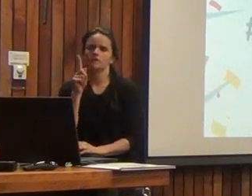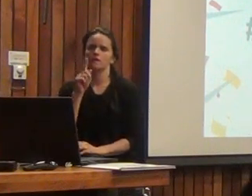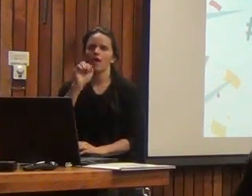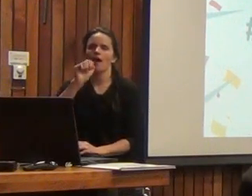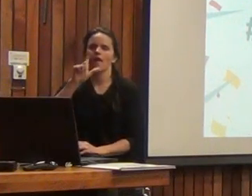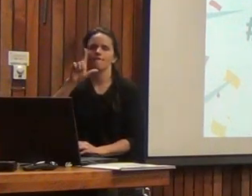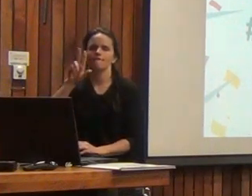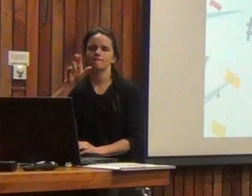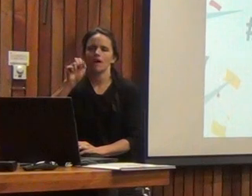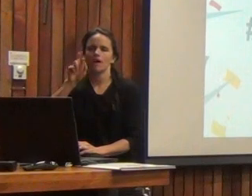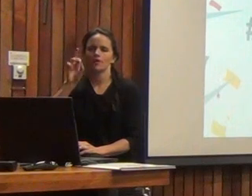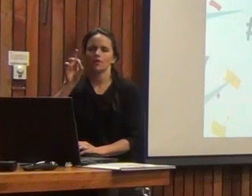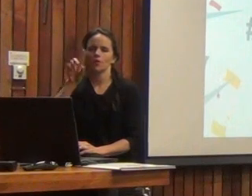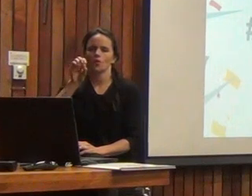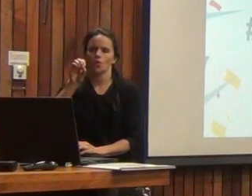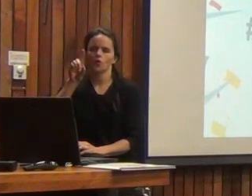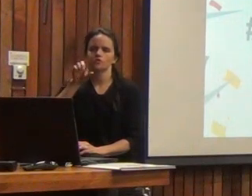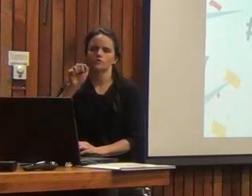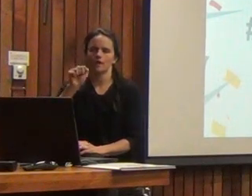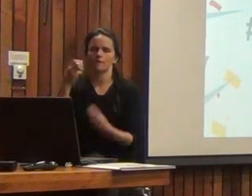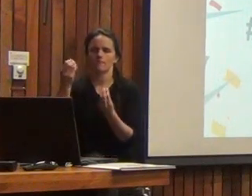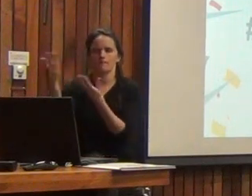Osa, quien ofrecerá unas palabras de bienvenida.